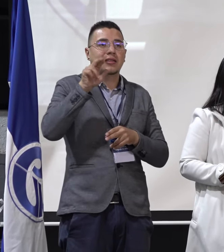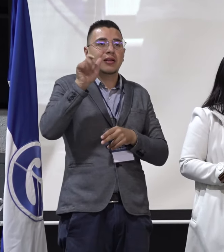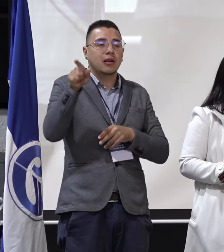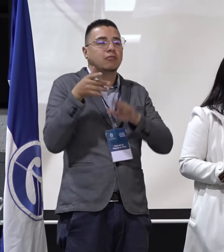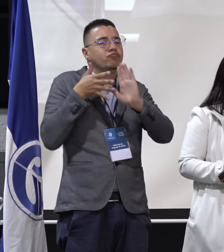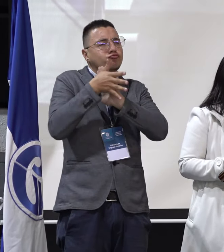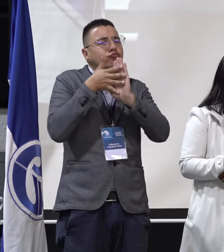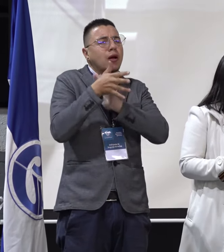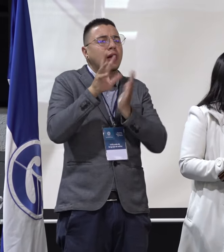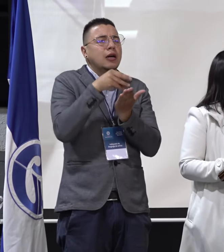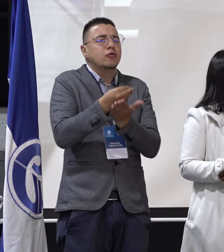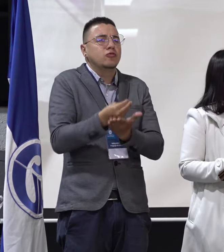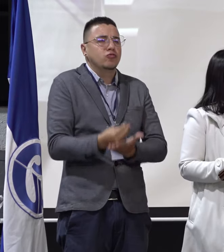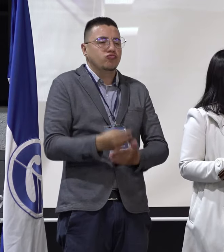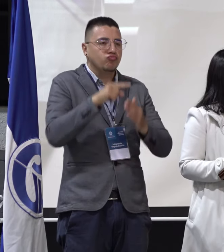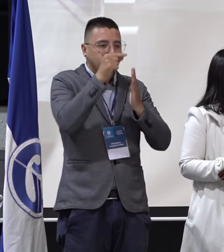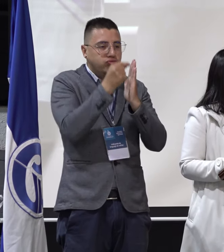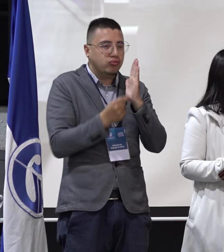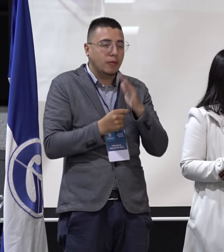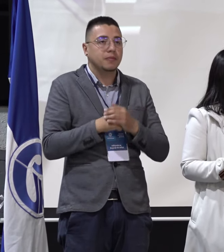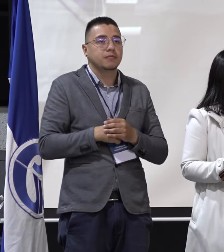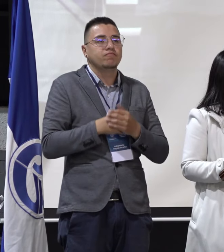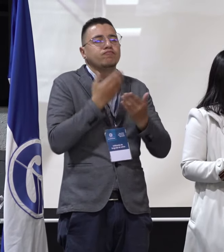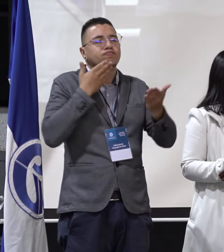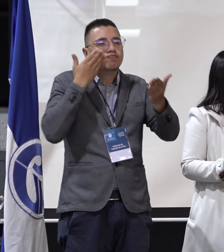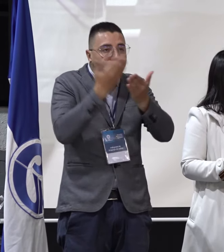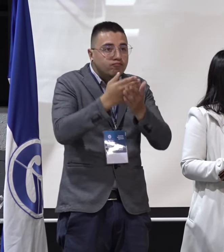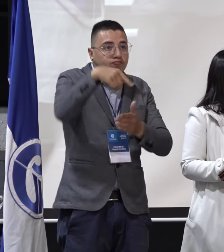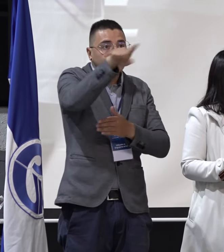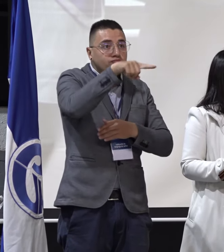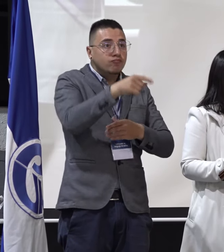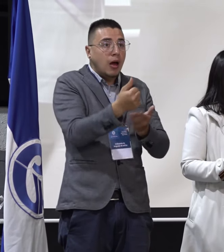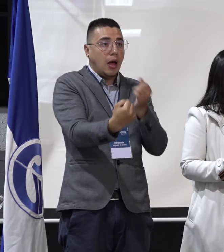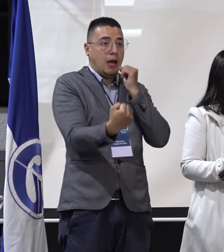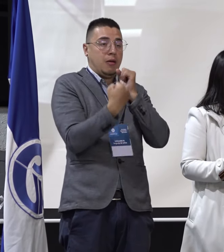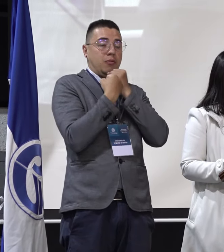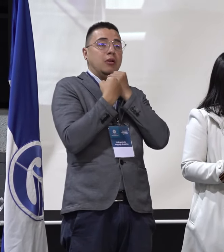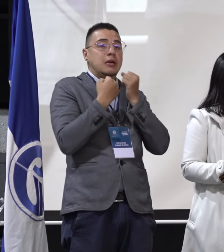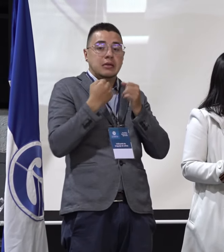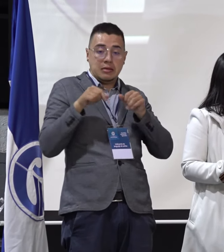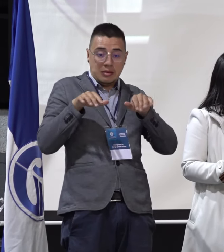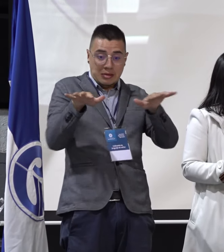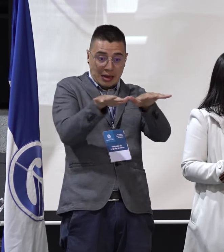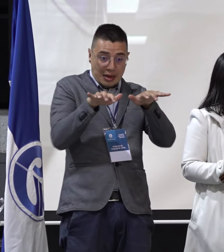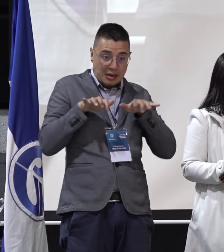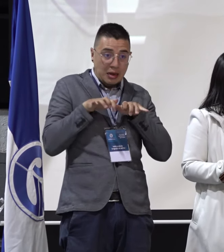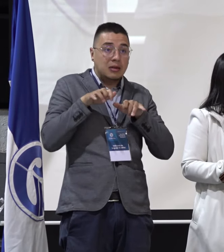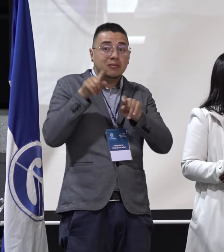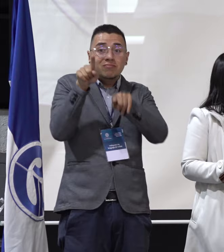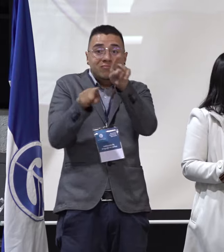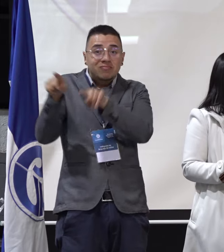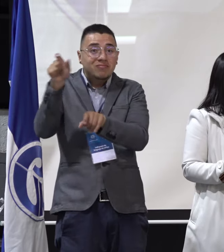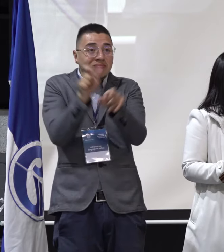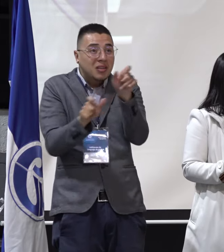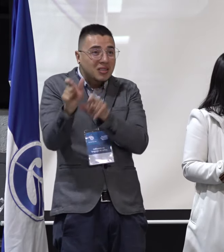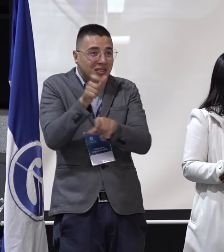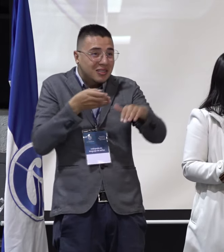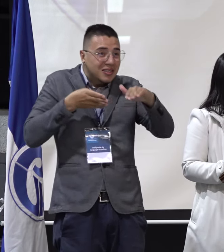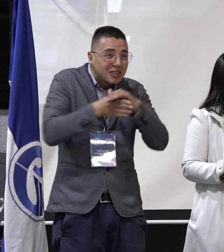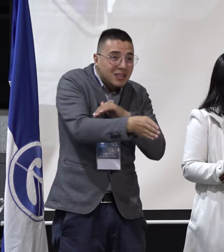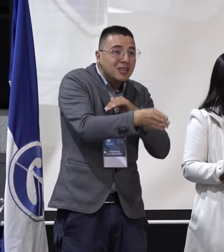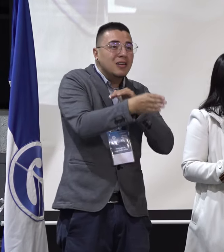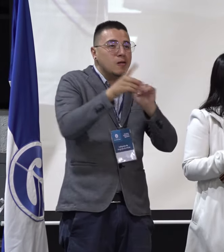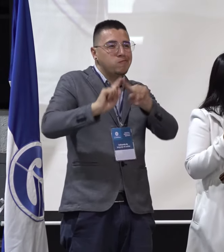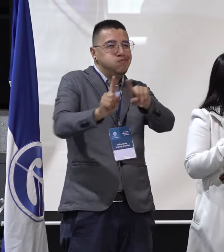informar los resultados. Agradecemos la colaboración para que durante la Asamblea aquellas personas que ingresen a